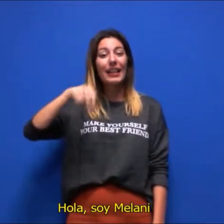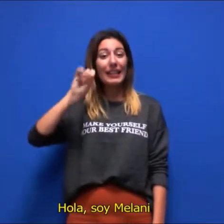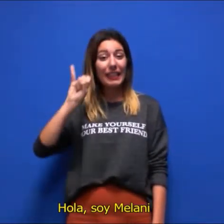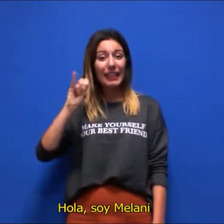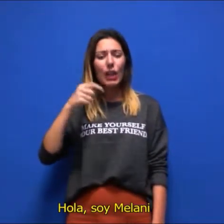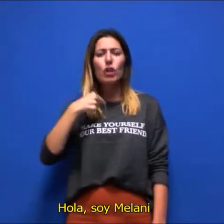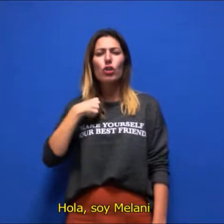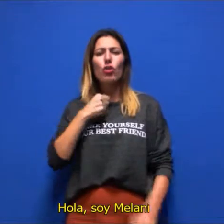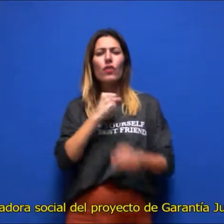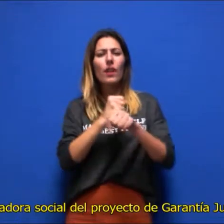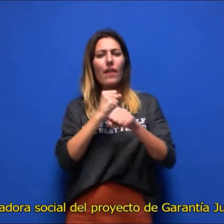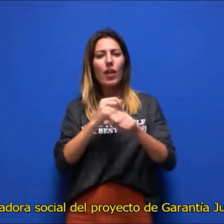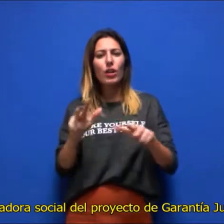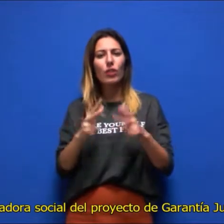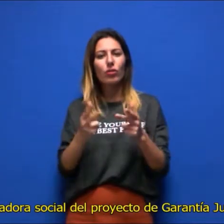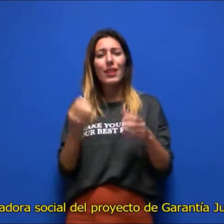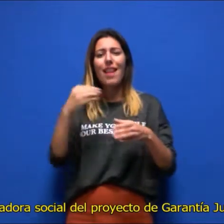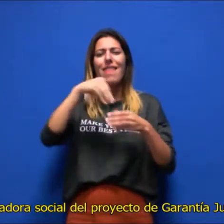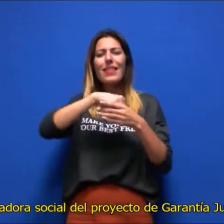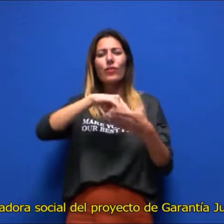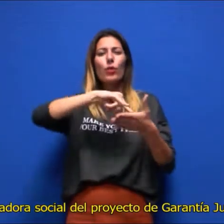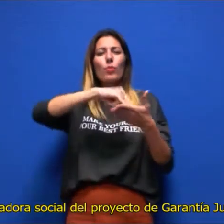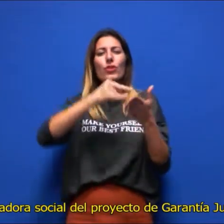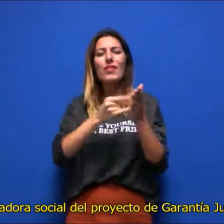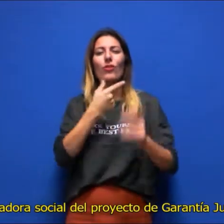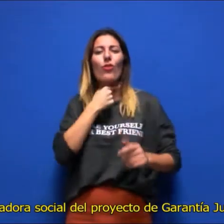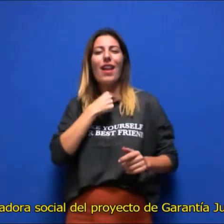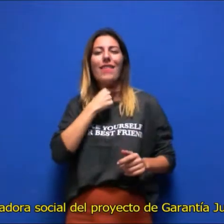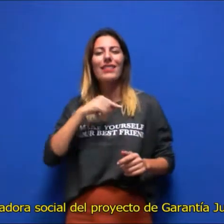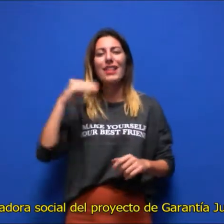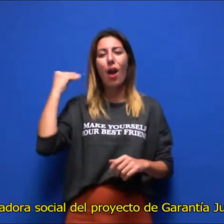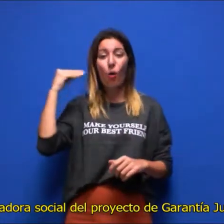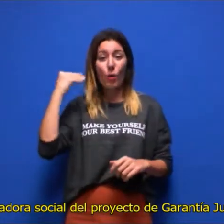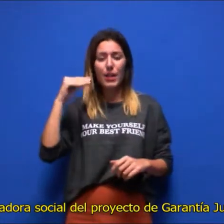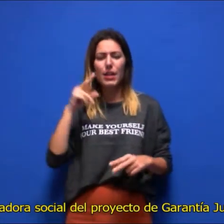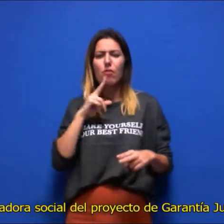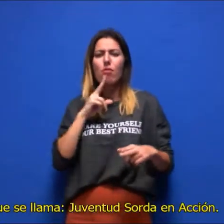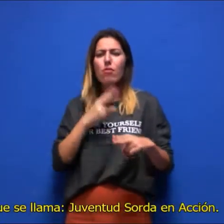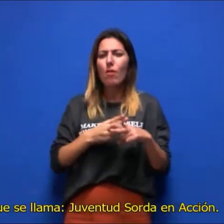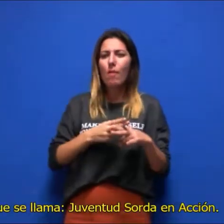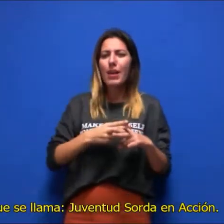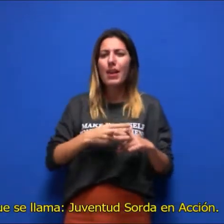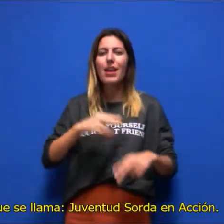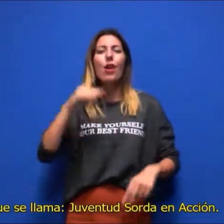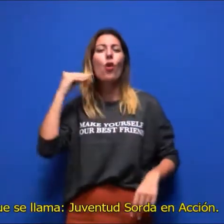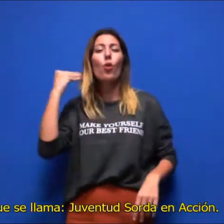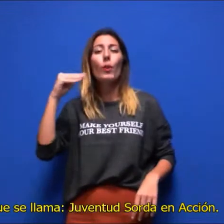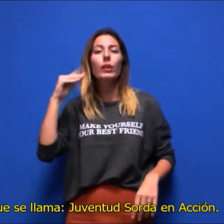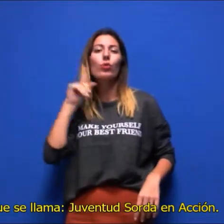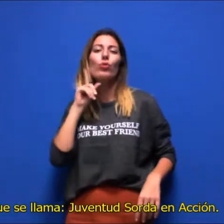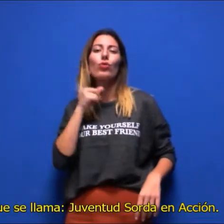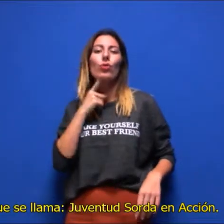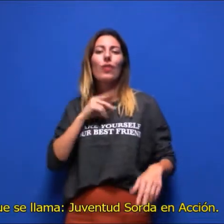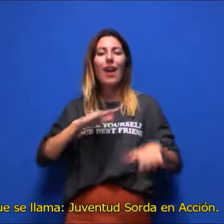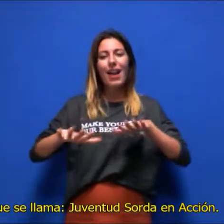la trabajadora social del proyecto de garantía juvenil, que se llama Juventud Sorda en Acción.